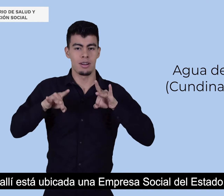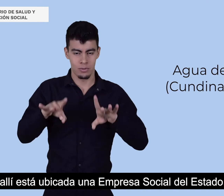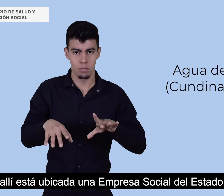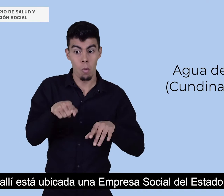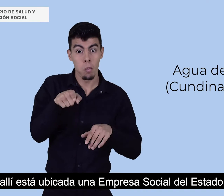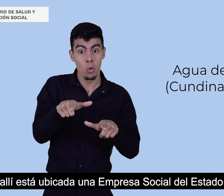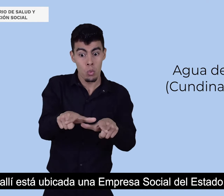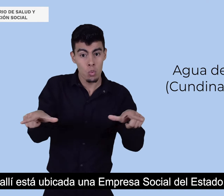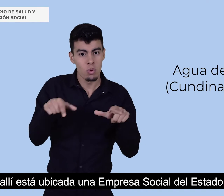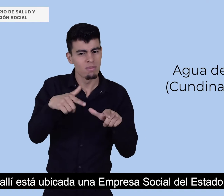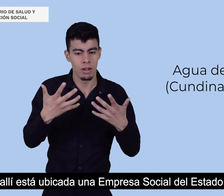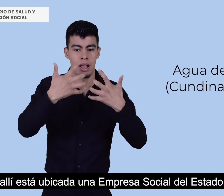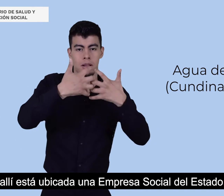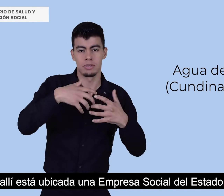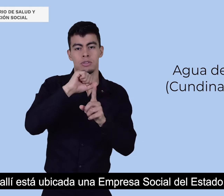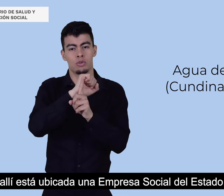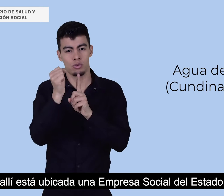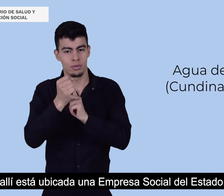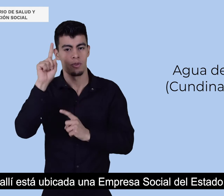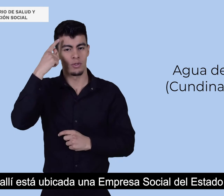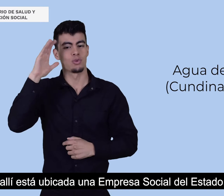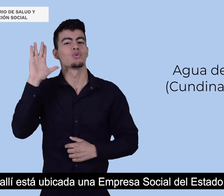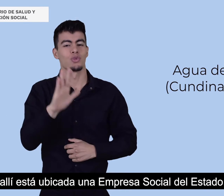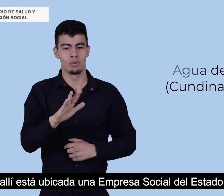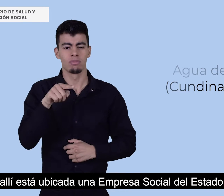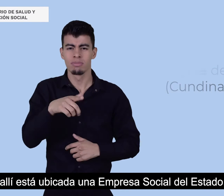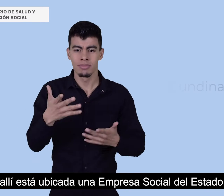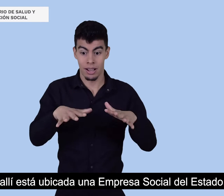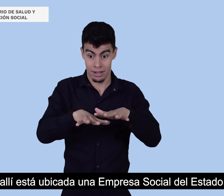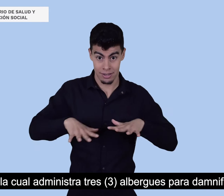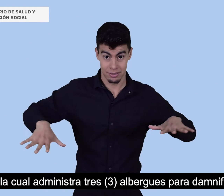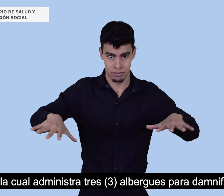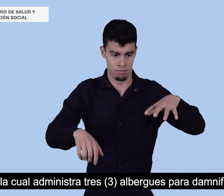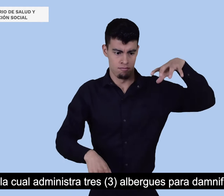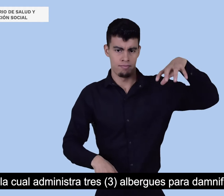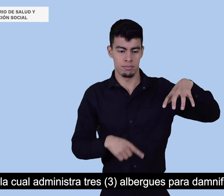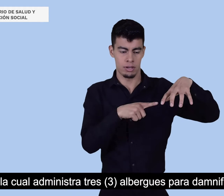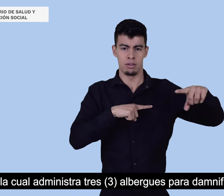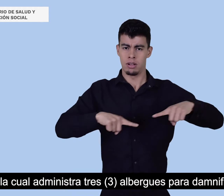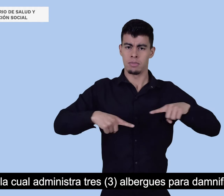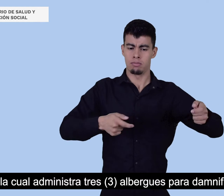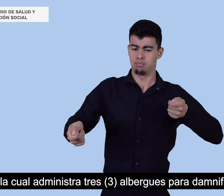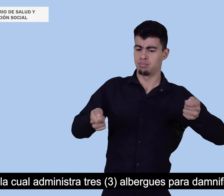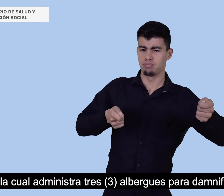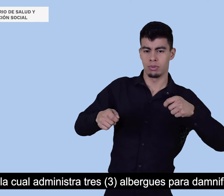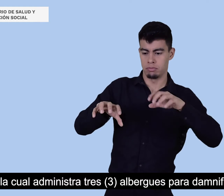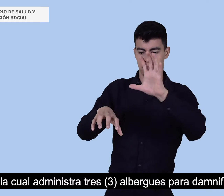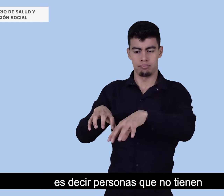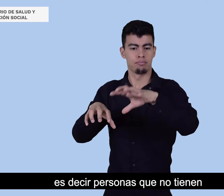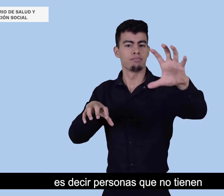Allí está ubicada una empresa social del estado, ESE, la cual administra tres albergues para damnificados, es decir,